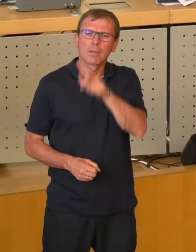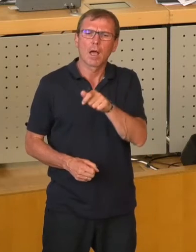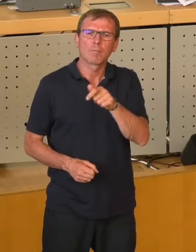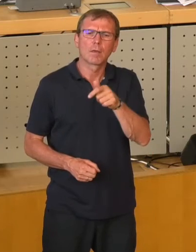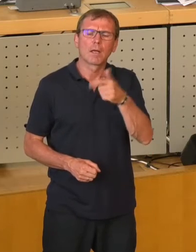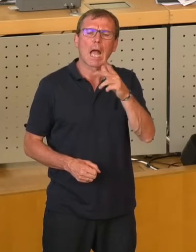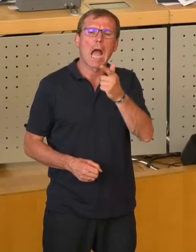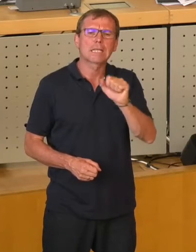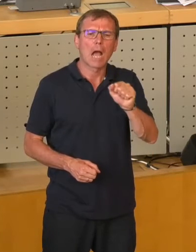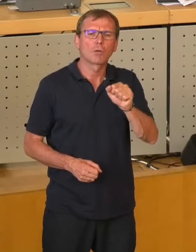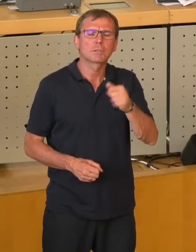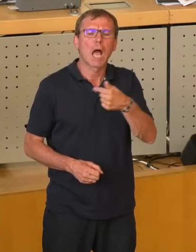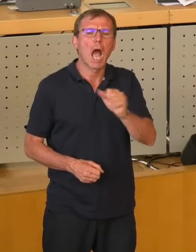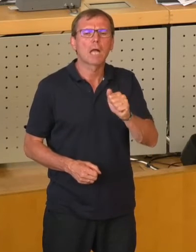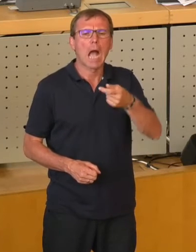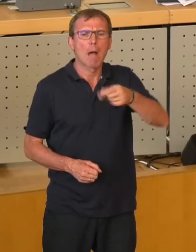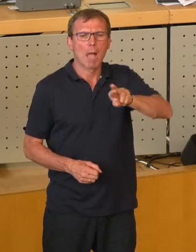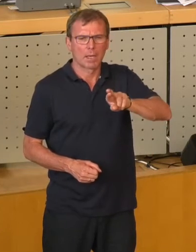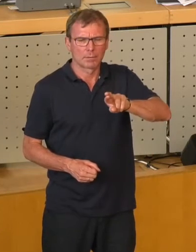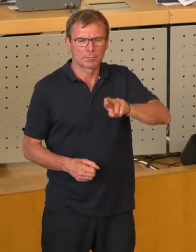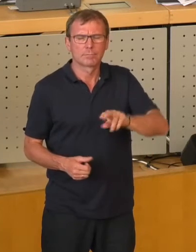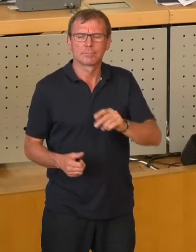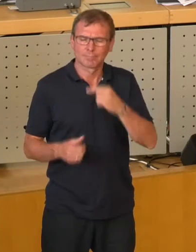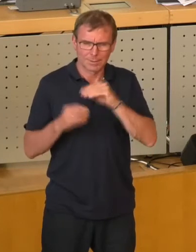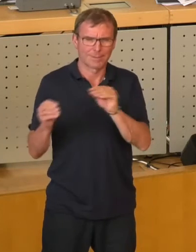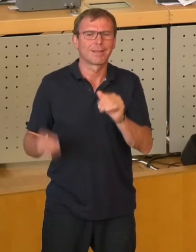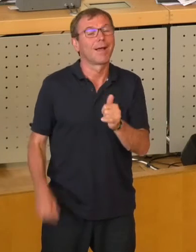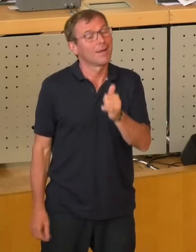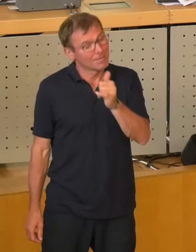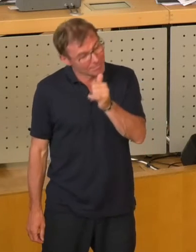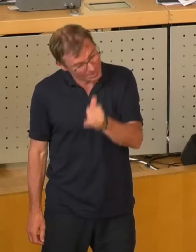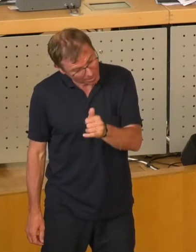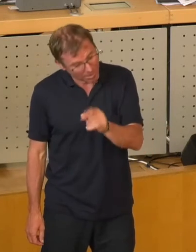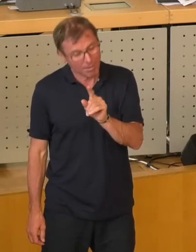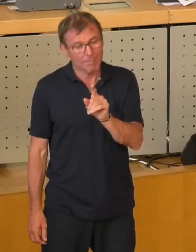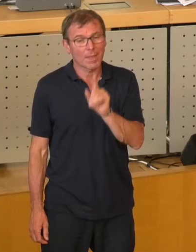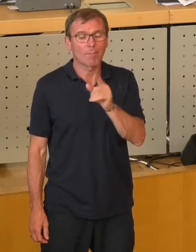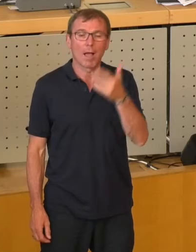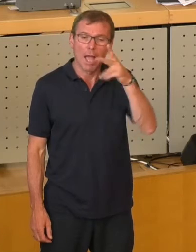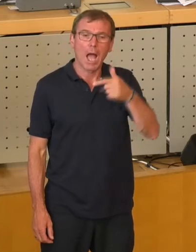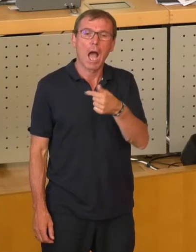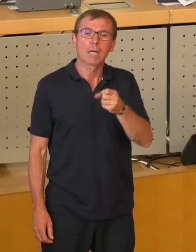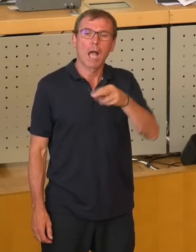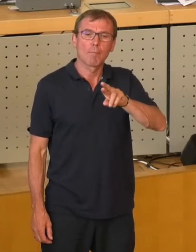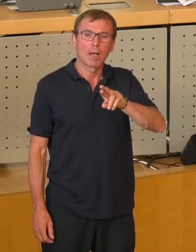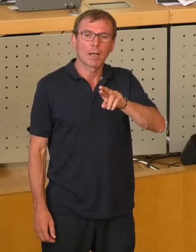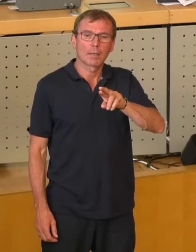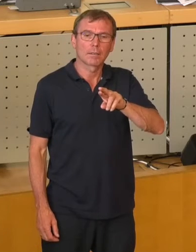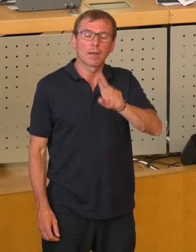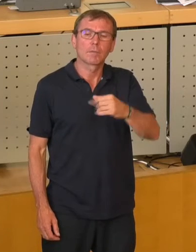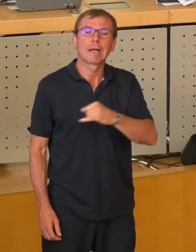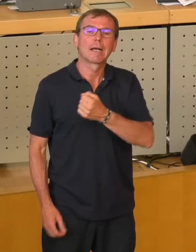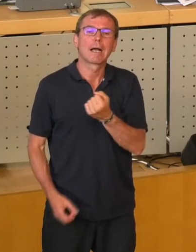Herrn Klaus Garber genannt worden. Schön und gut. Man muss aber auch sagen, dass der Herr Garber ein Anstifter zum